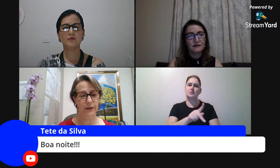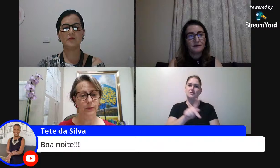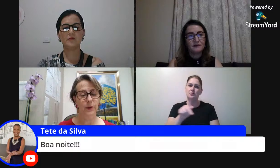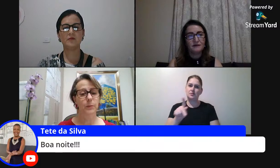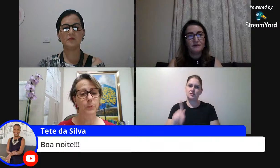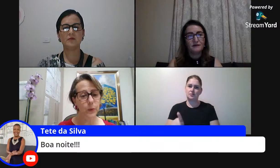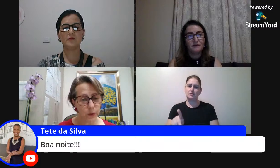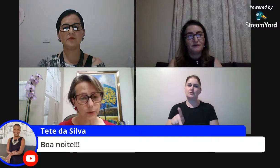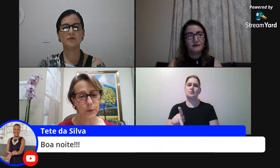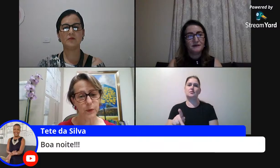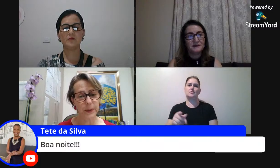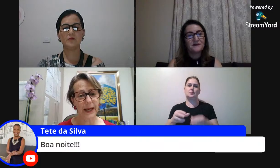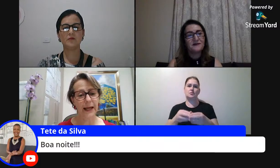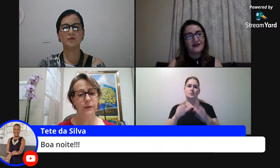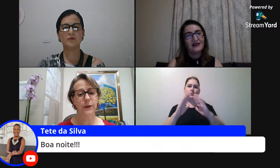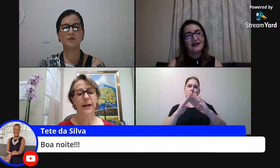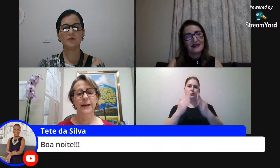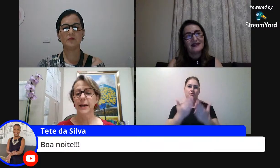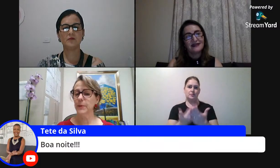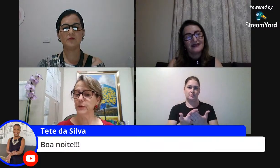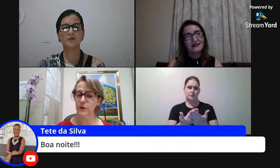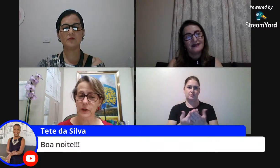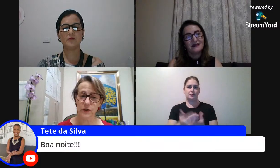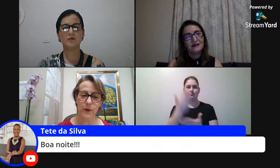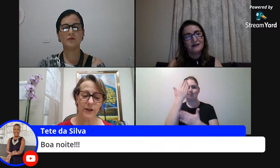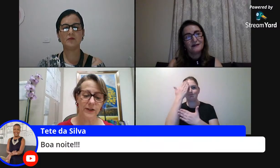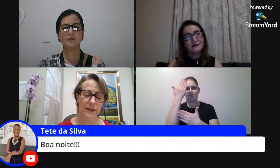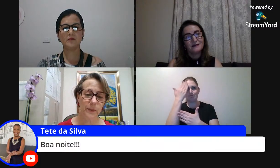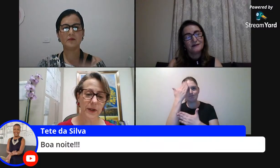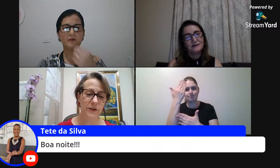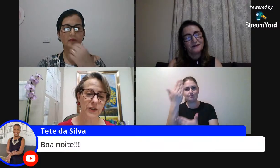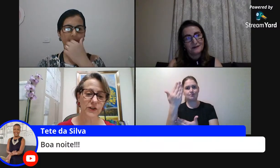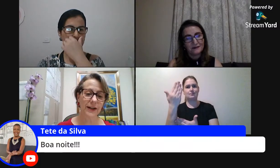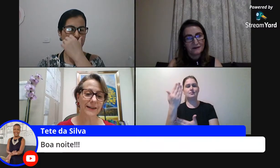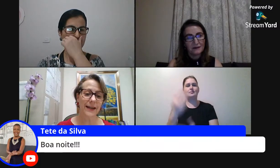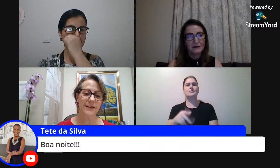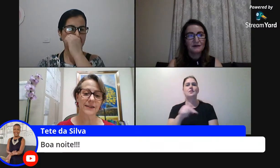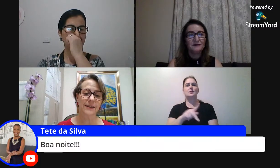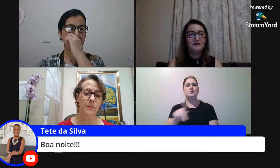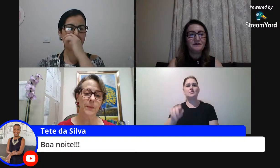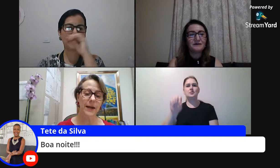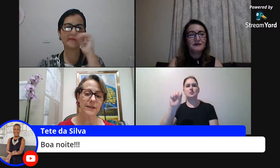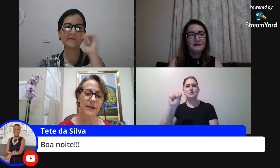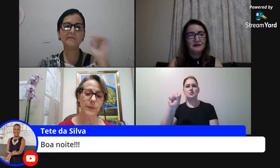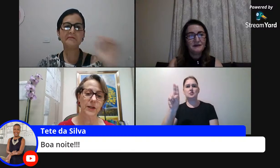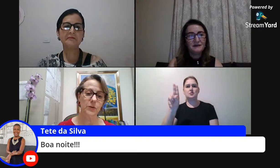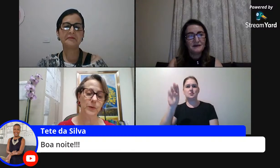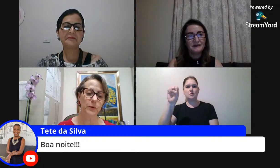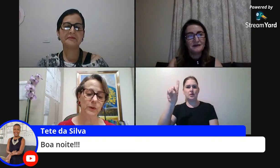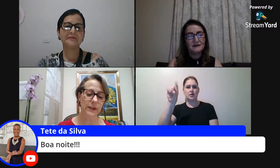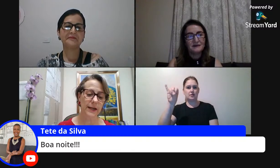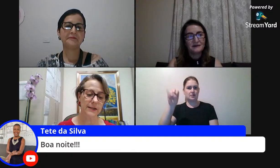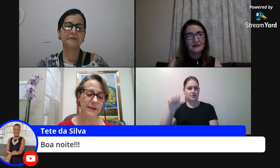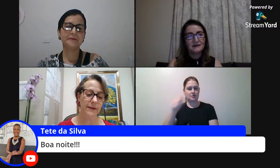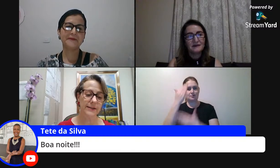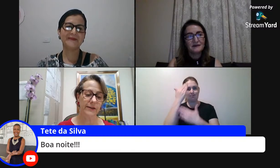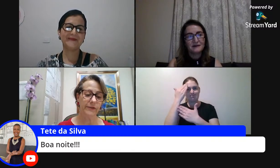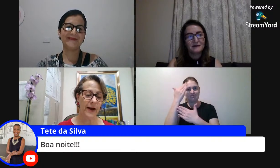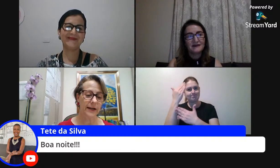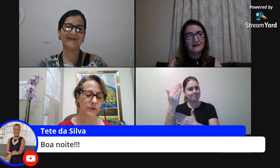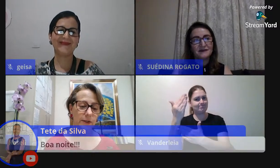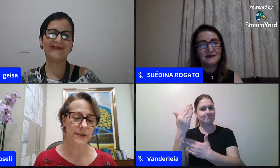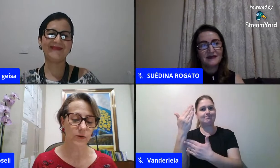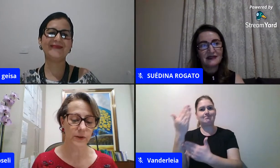colegiado muito muito obrigado e a professora Suedna também a gente agradece imensamente por toda essa